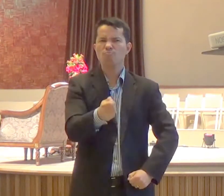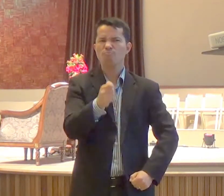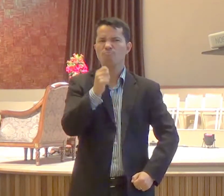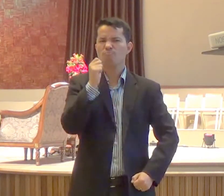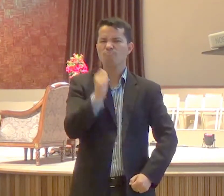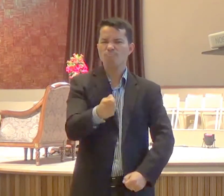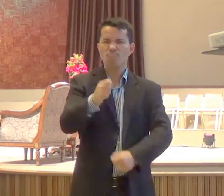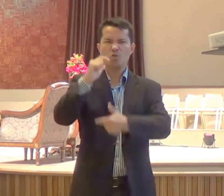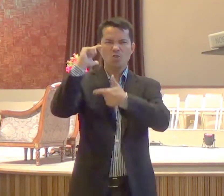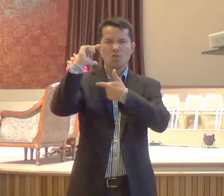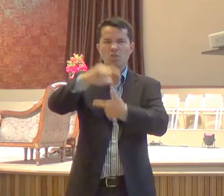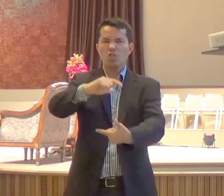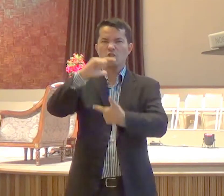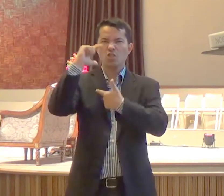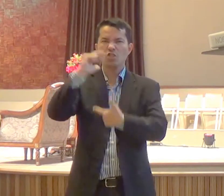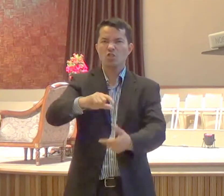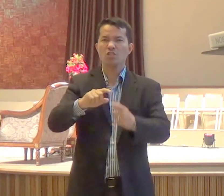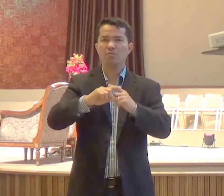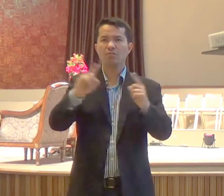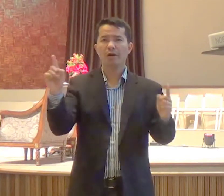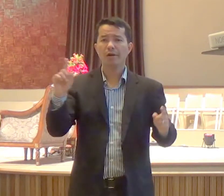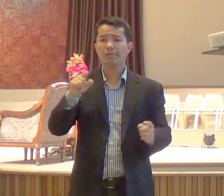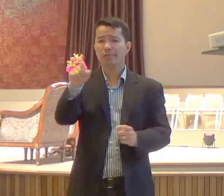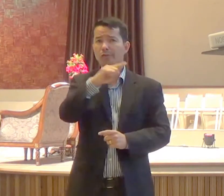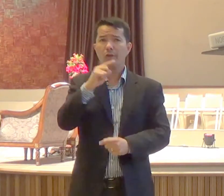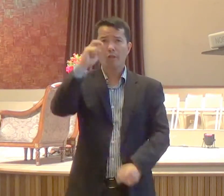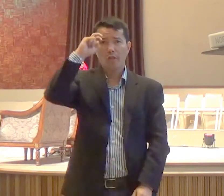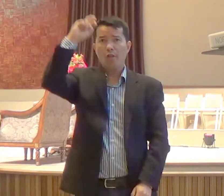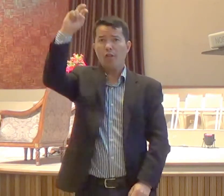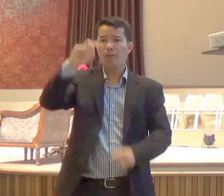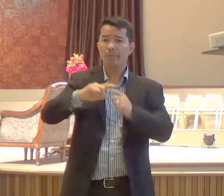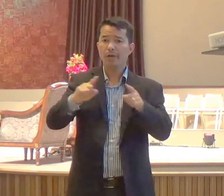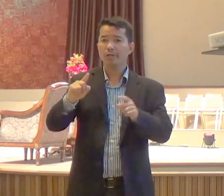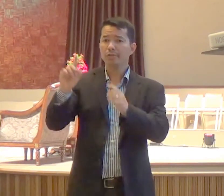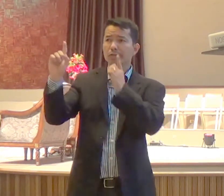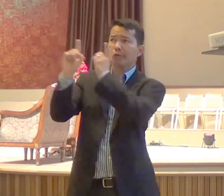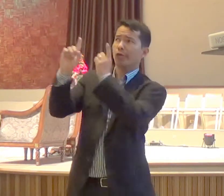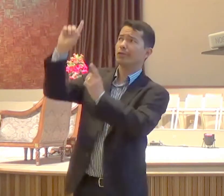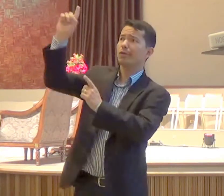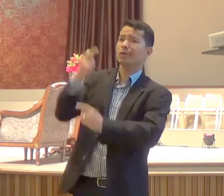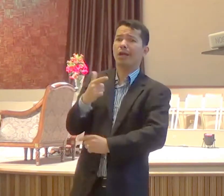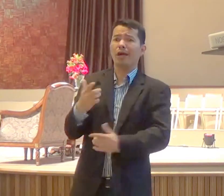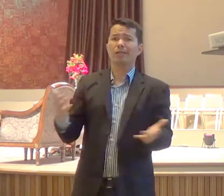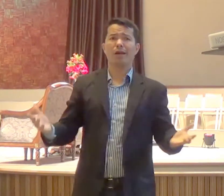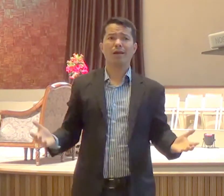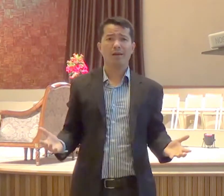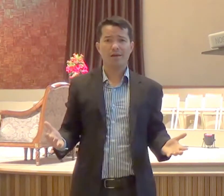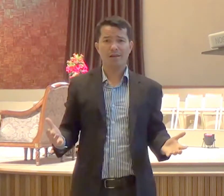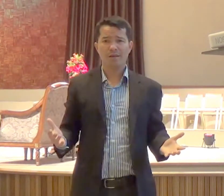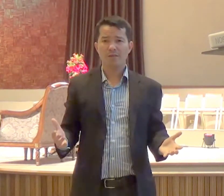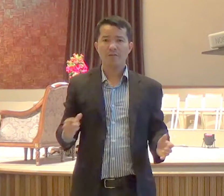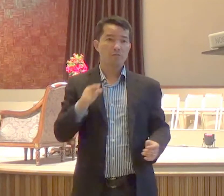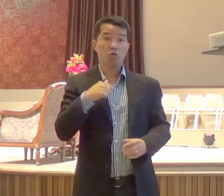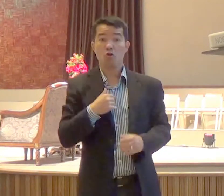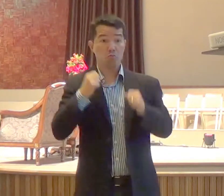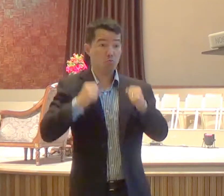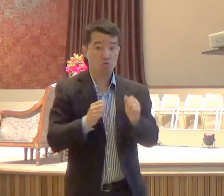letra, e a letra mata, mas o Espírito vive e fica, se eu só quero o poder de Deus e deixo as Escrituras,